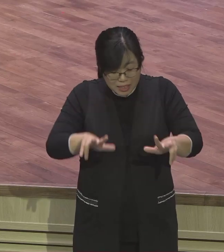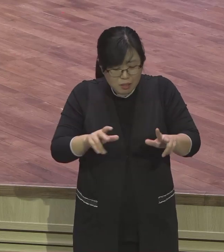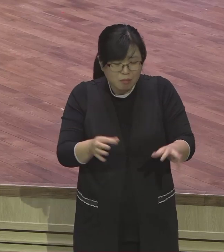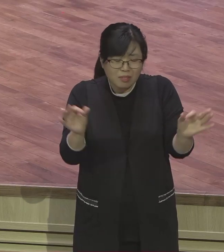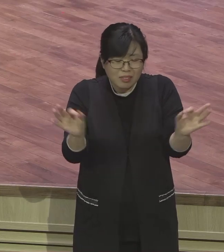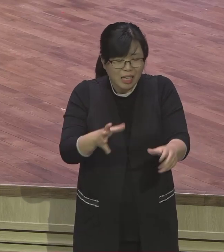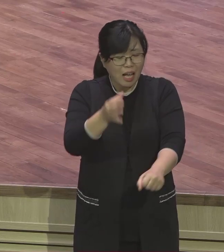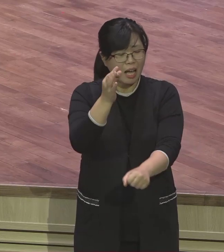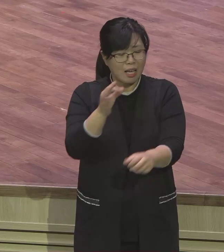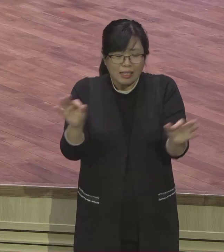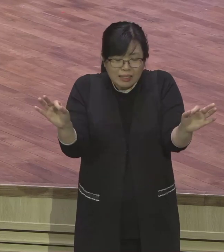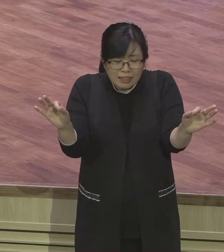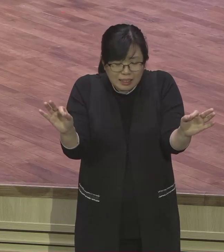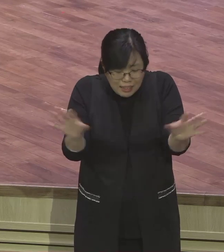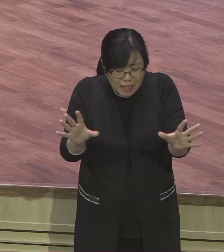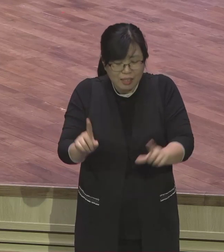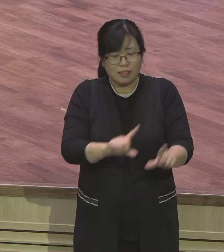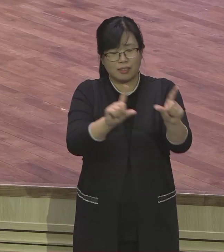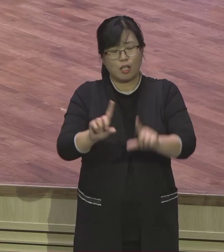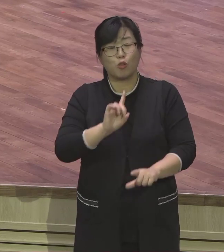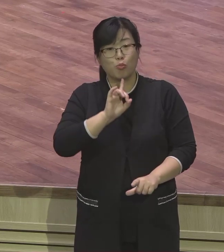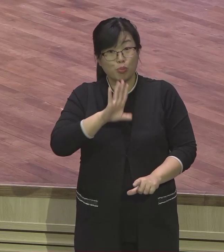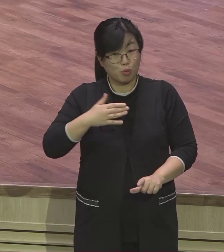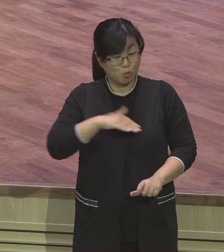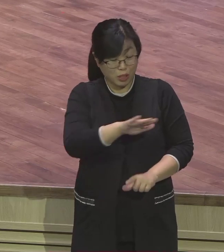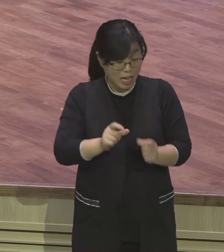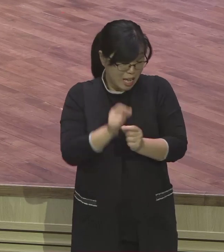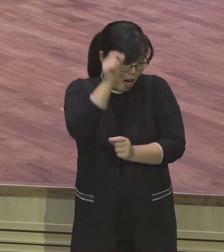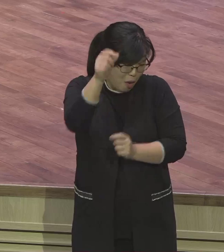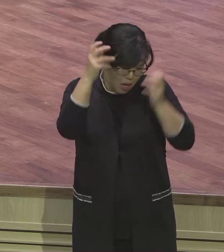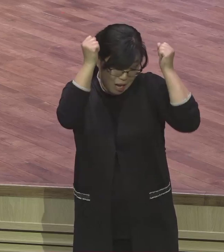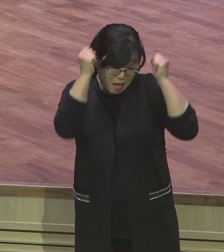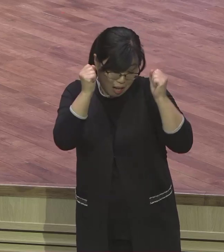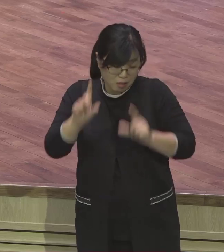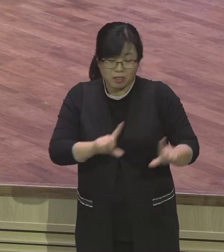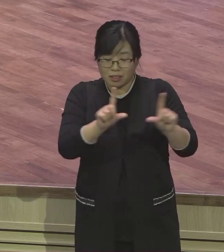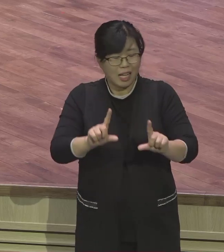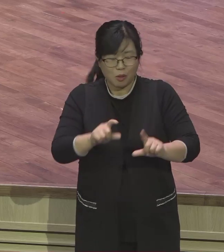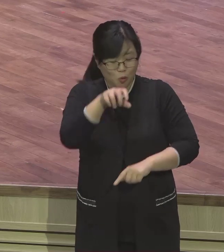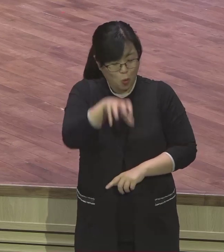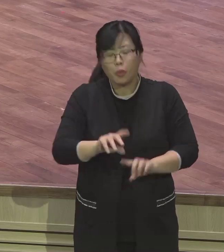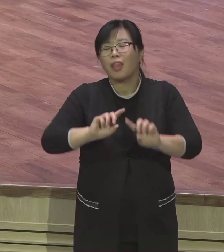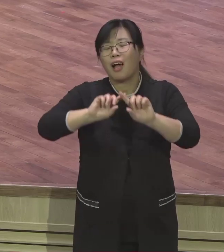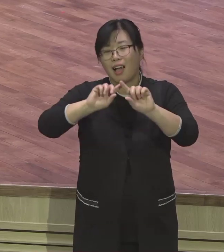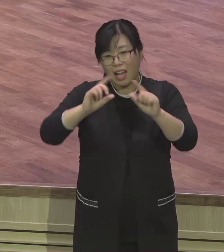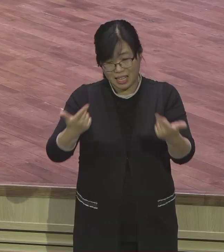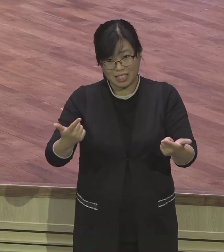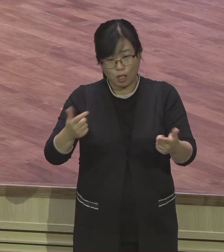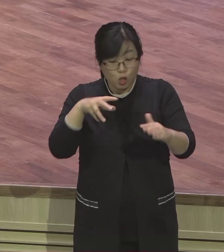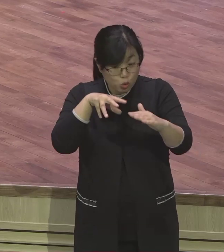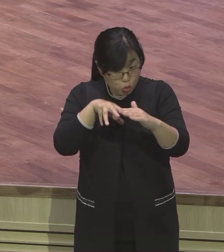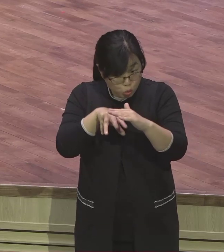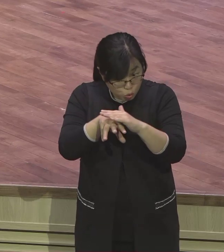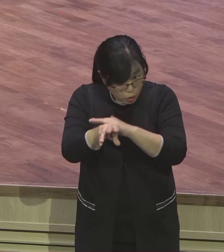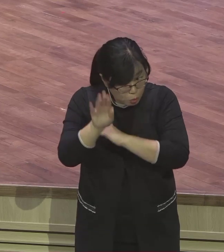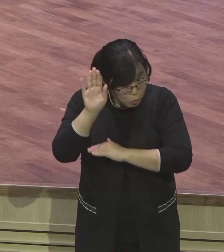그 강조입니다. 이들에게 지금 무슨 말입니까? 출애굽 해야 할 시간표가 있다.